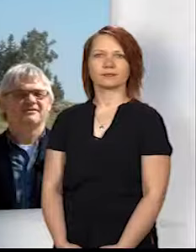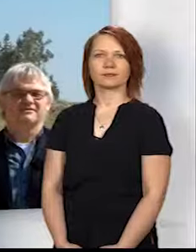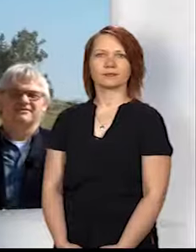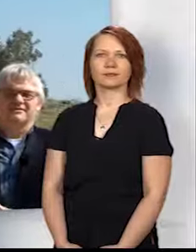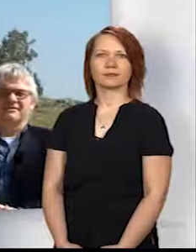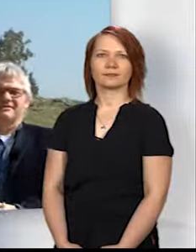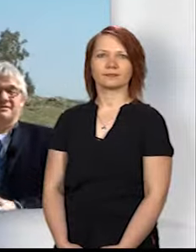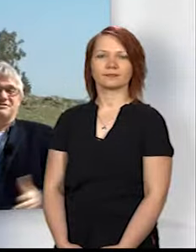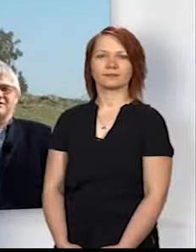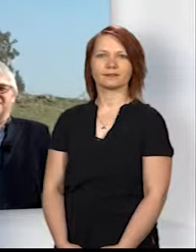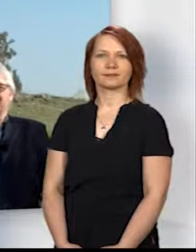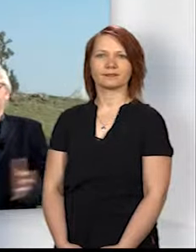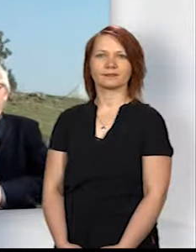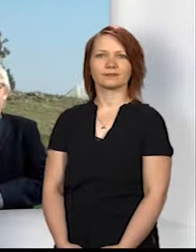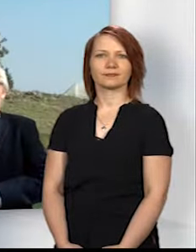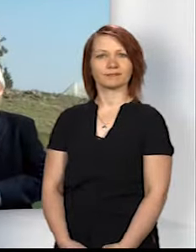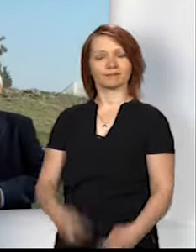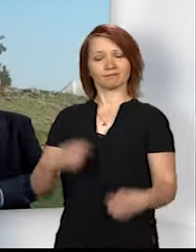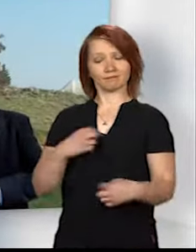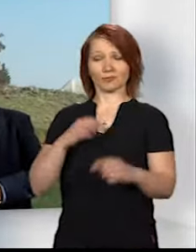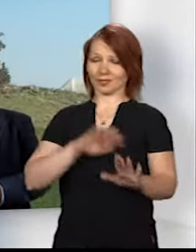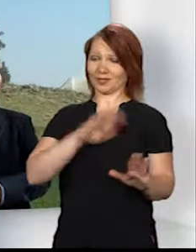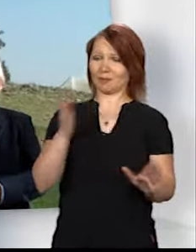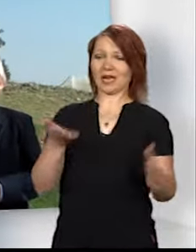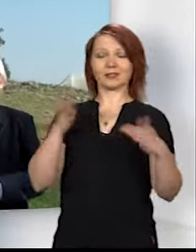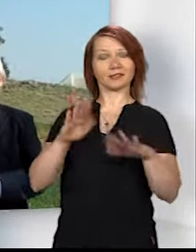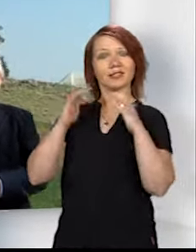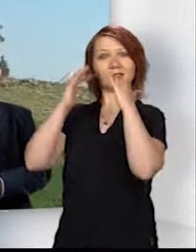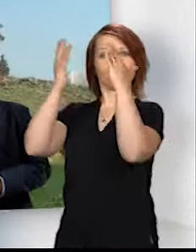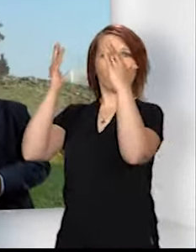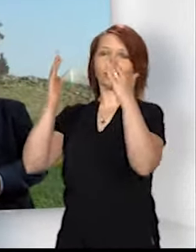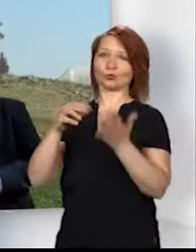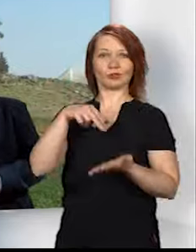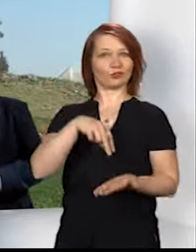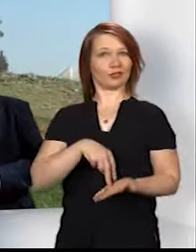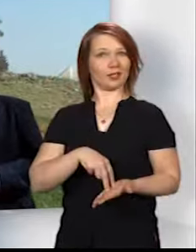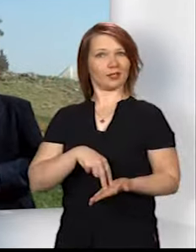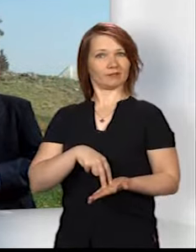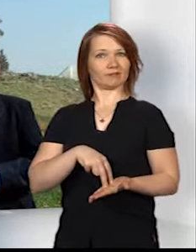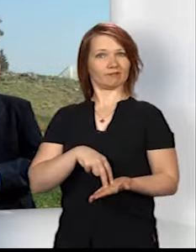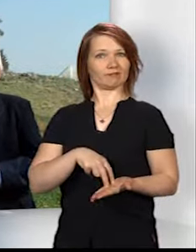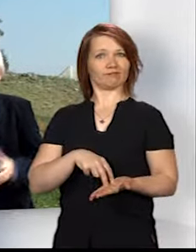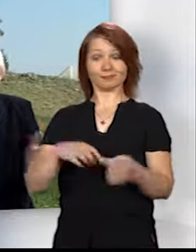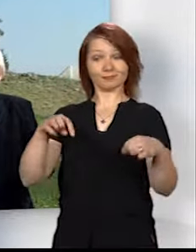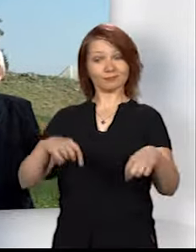Ich stehe hier auf dem Berg der Seligpreisungen. Hier hat Jesus